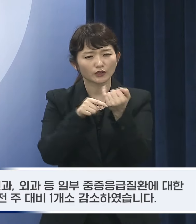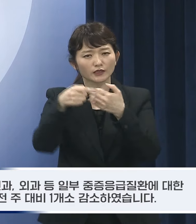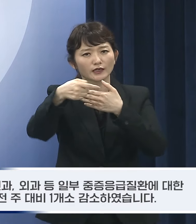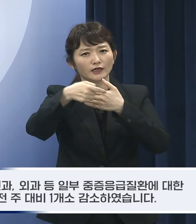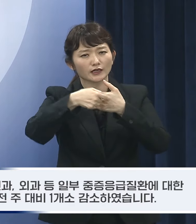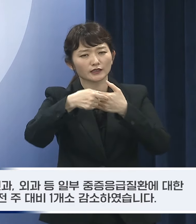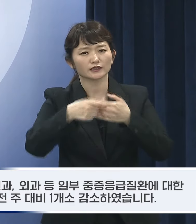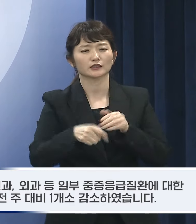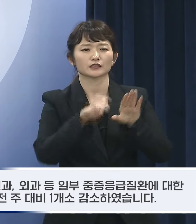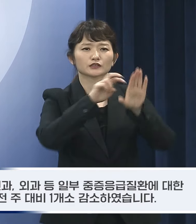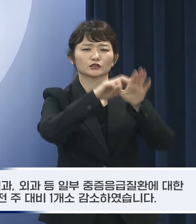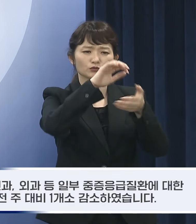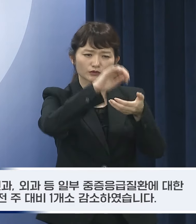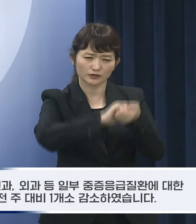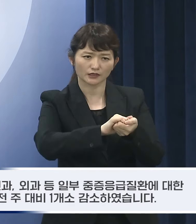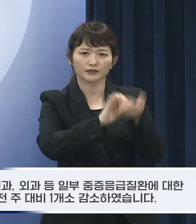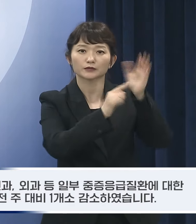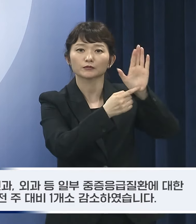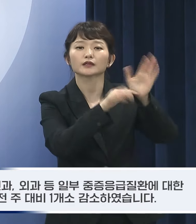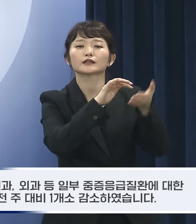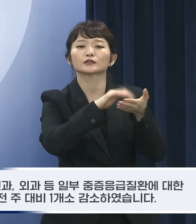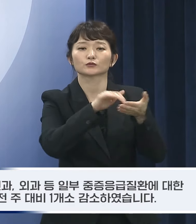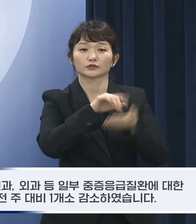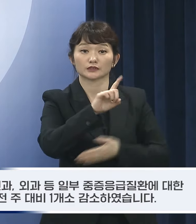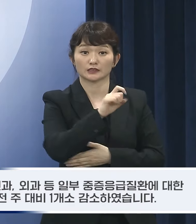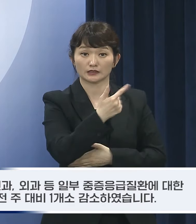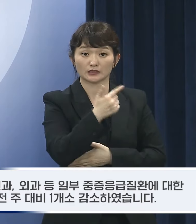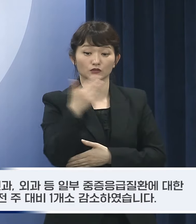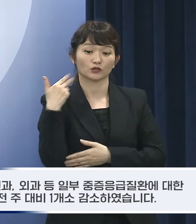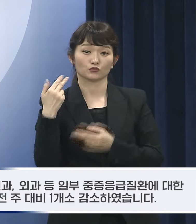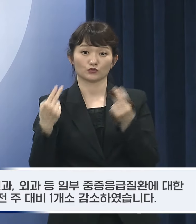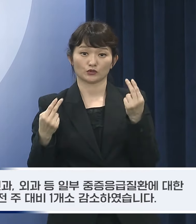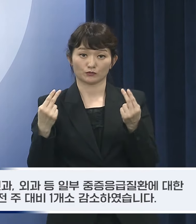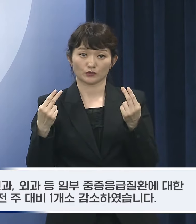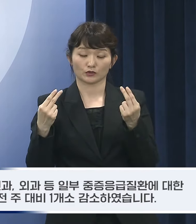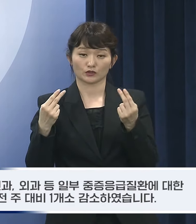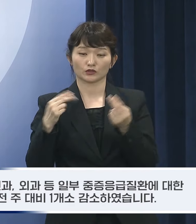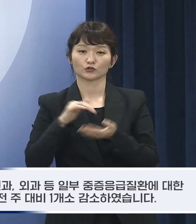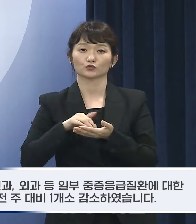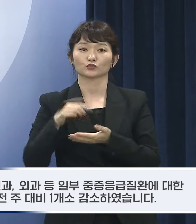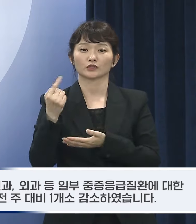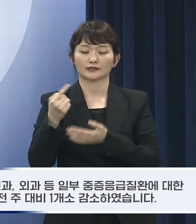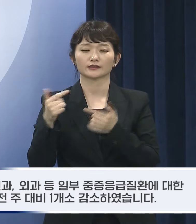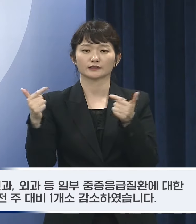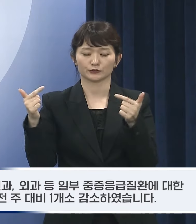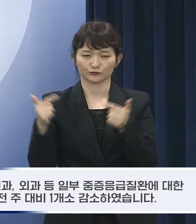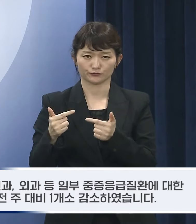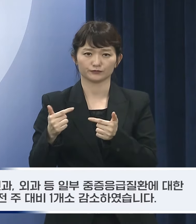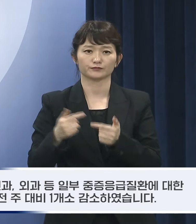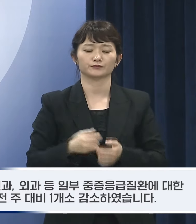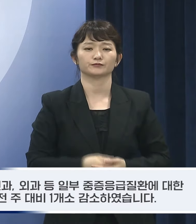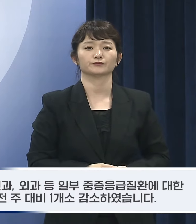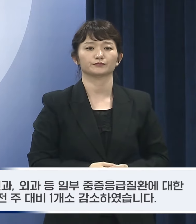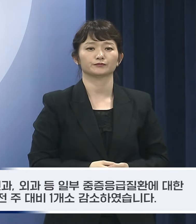메시지를 표출한 기관은 16개소로 전주 대비 1개소 감소하였습니다.